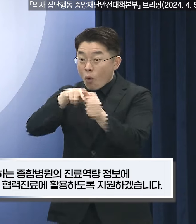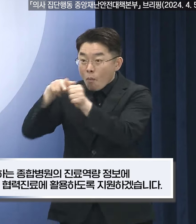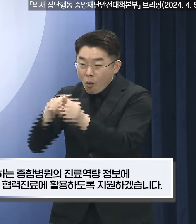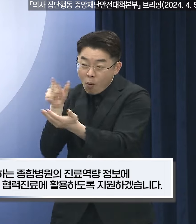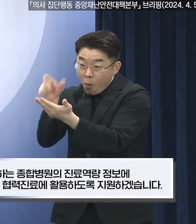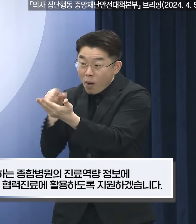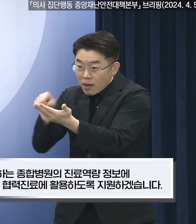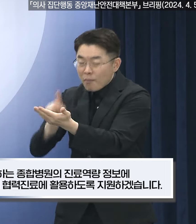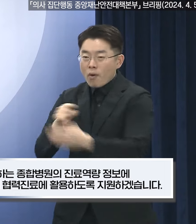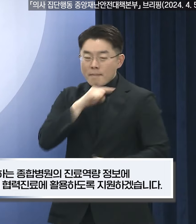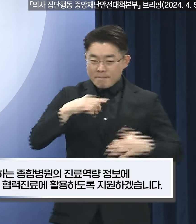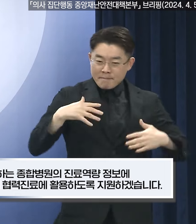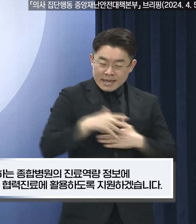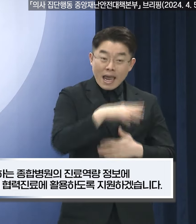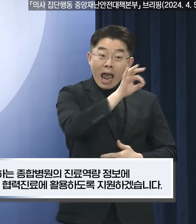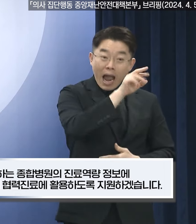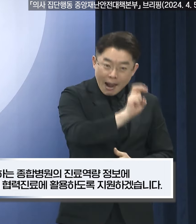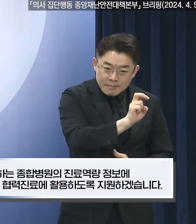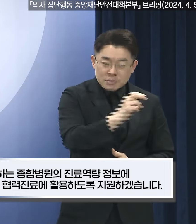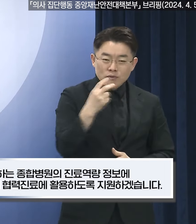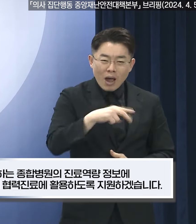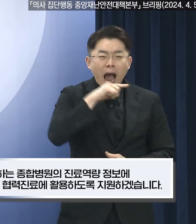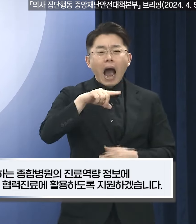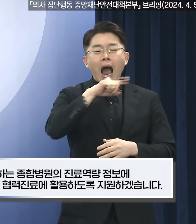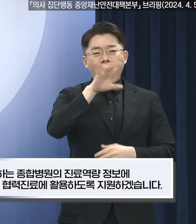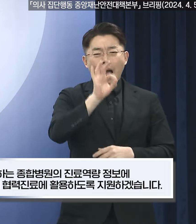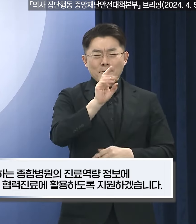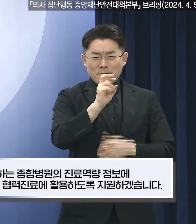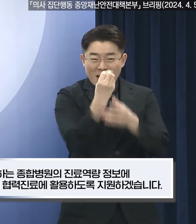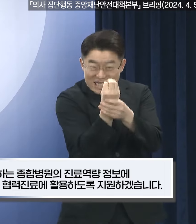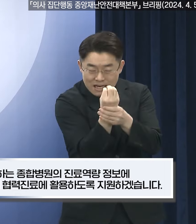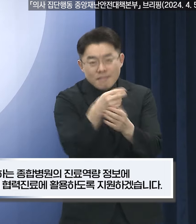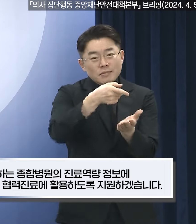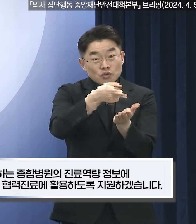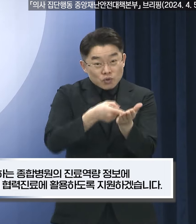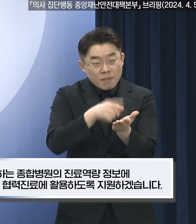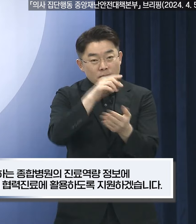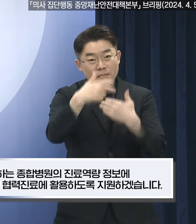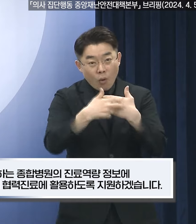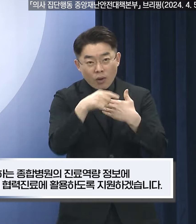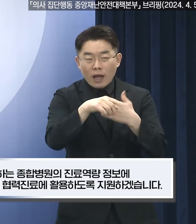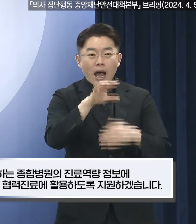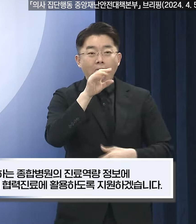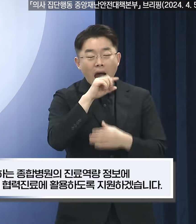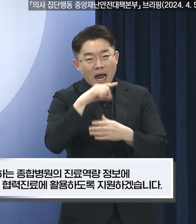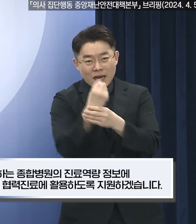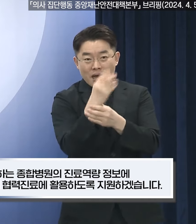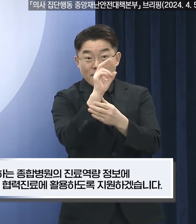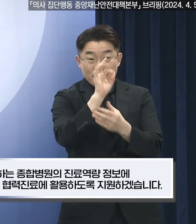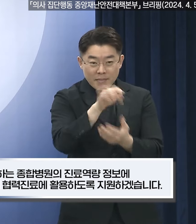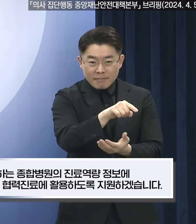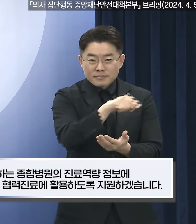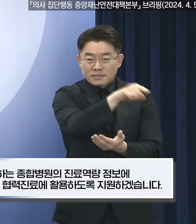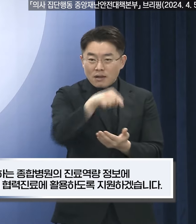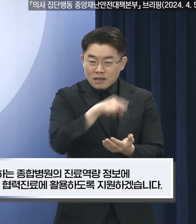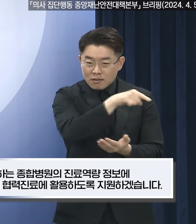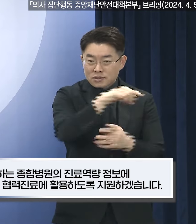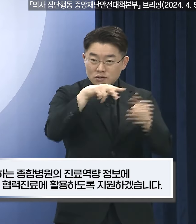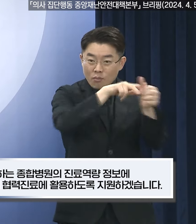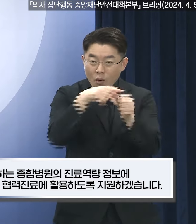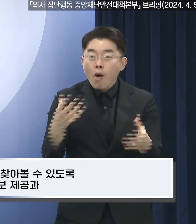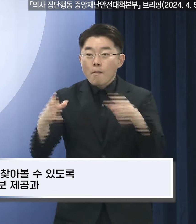화례감, 고형감, 암수술 등 암 분야를 특화하여 협력진료에 활용하도록 지원하겠습니다.